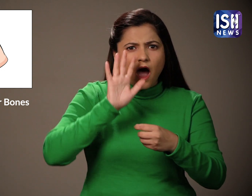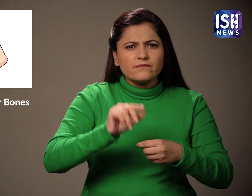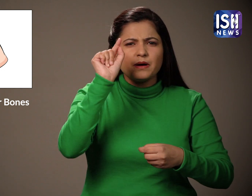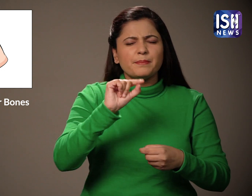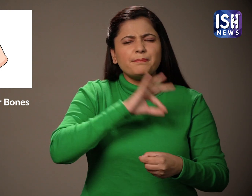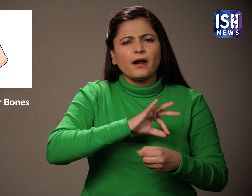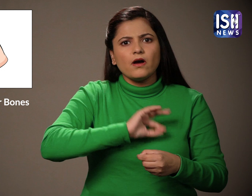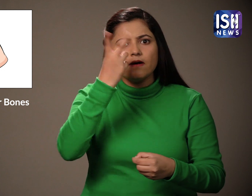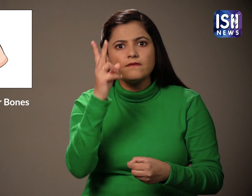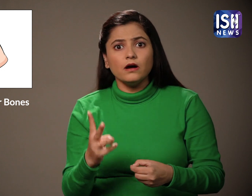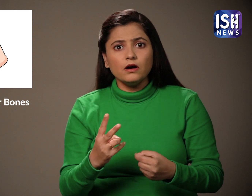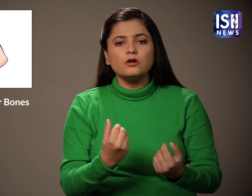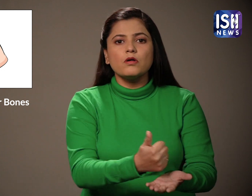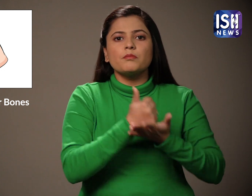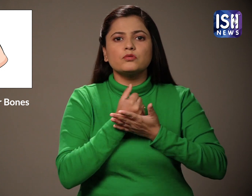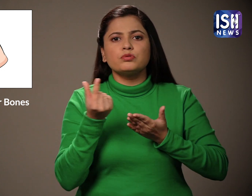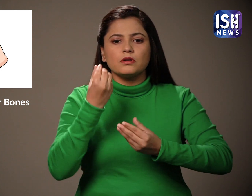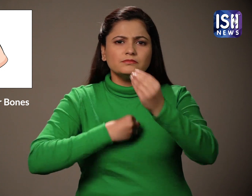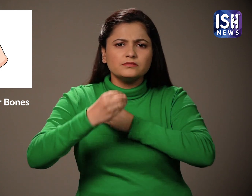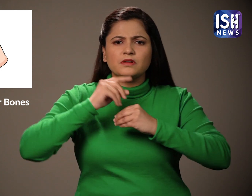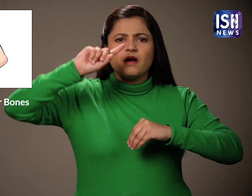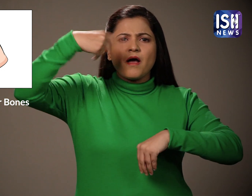यह हट्टियों को स्वास्तर रखने में मदद करता है